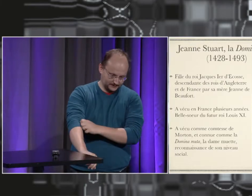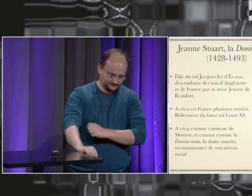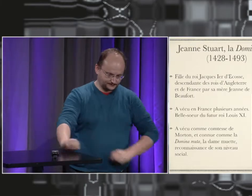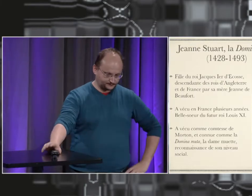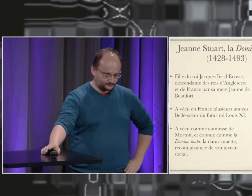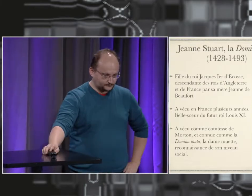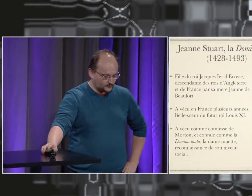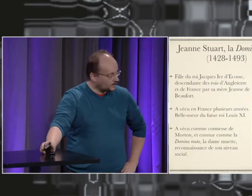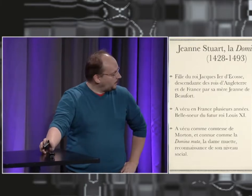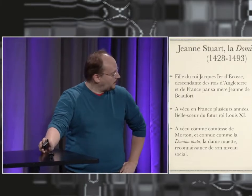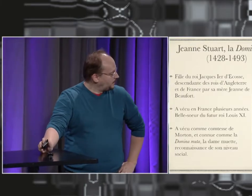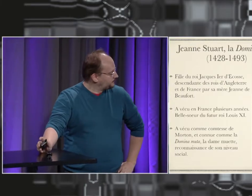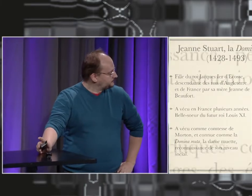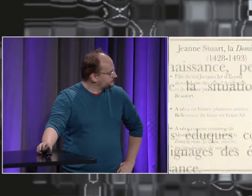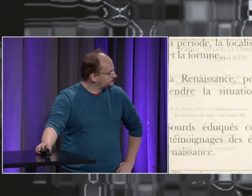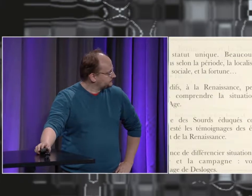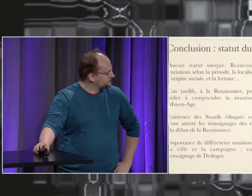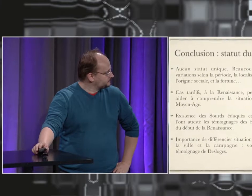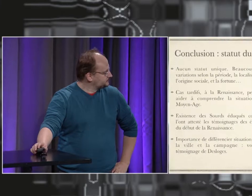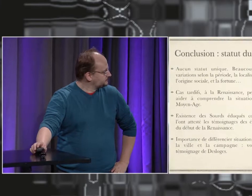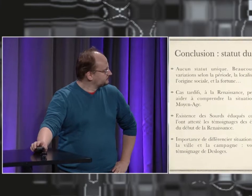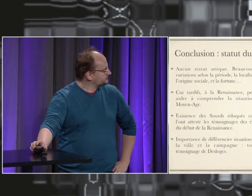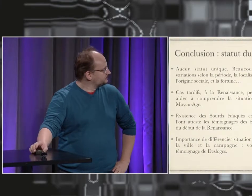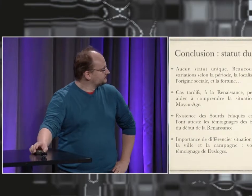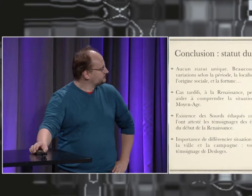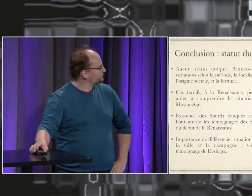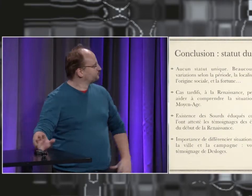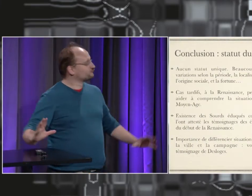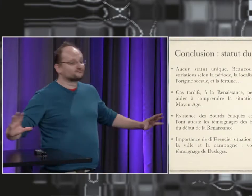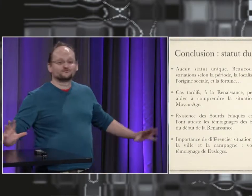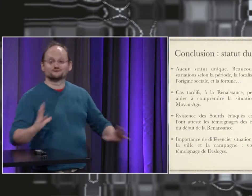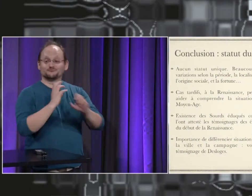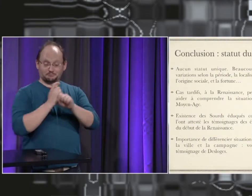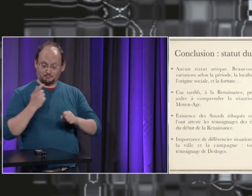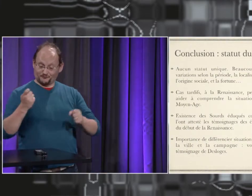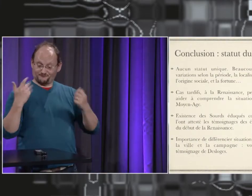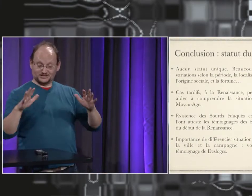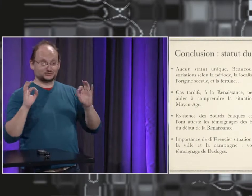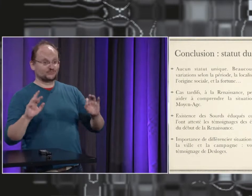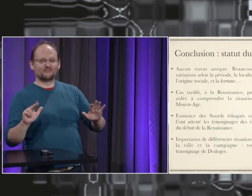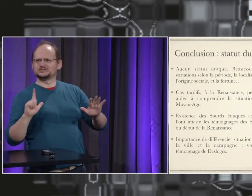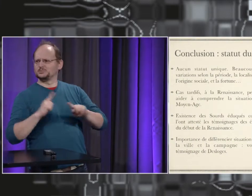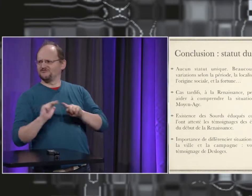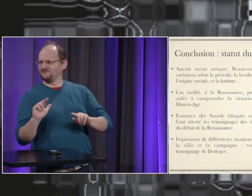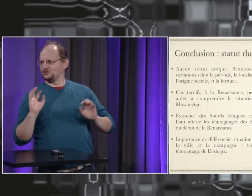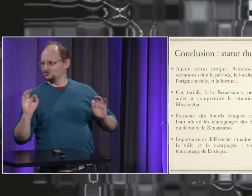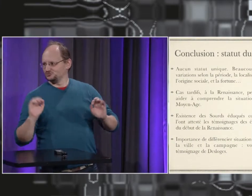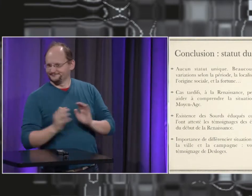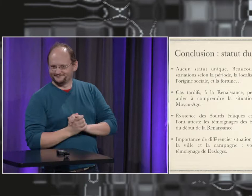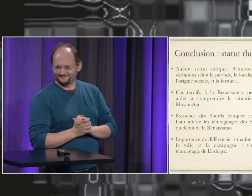1700 du 18e siècle on a souvent des retours négatifs sur le Moyen-Âge alors que si on va un peu fouiller dans les textes et l